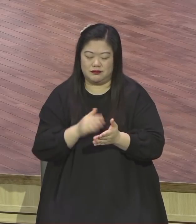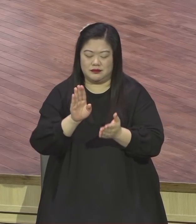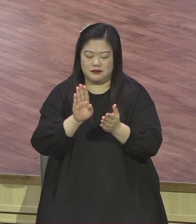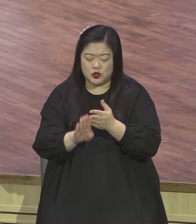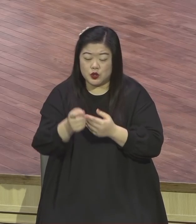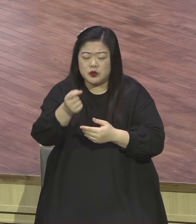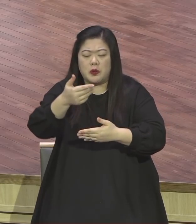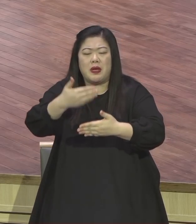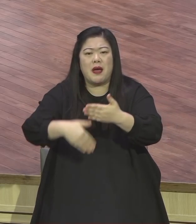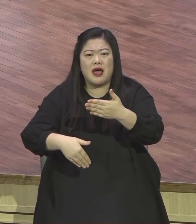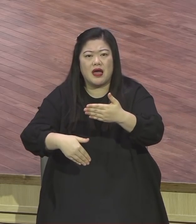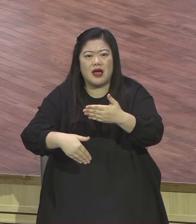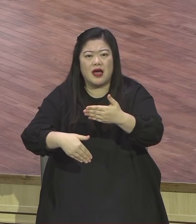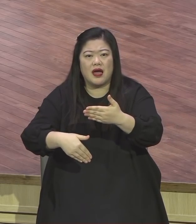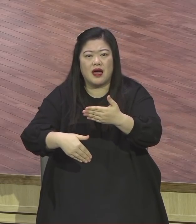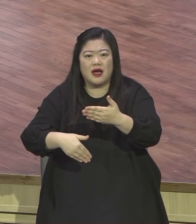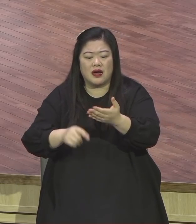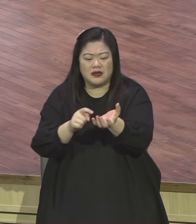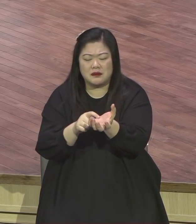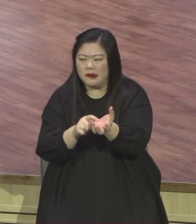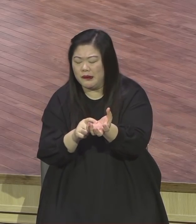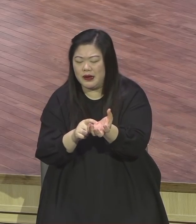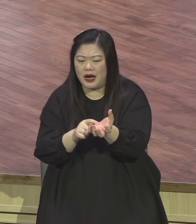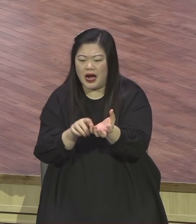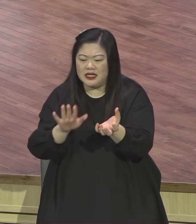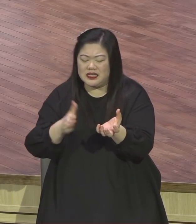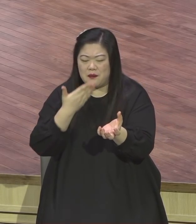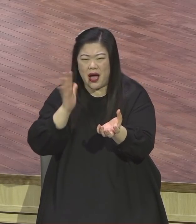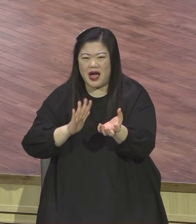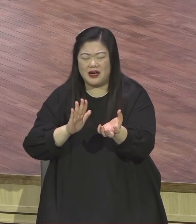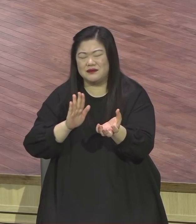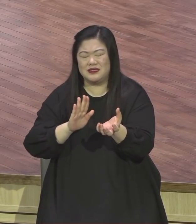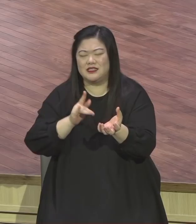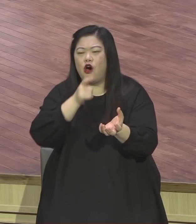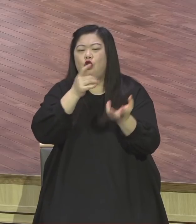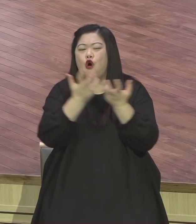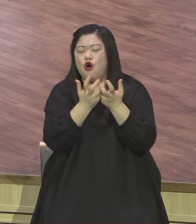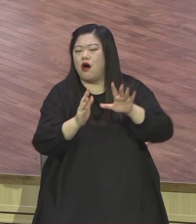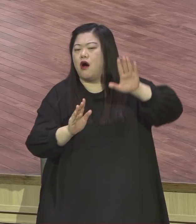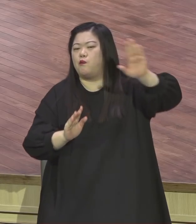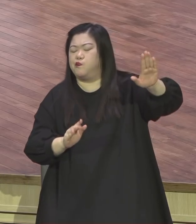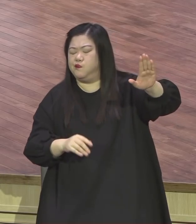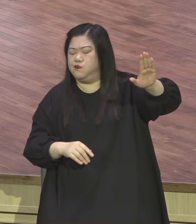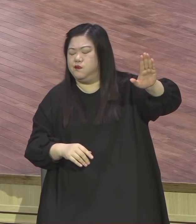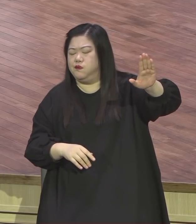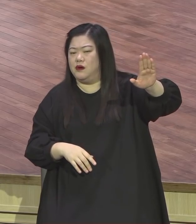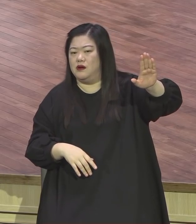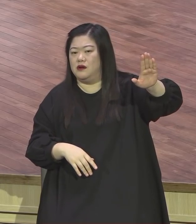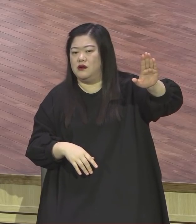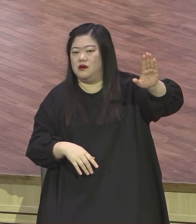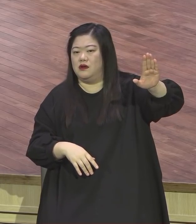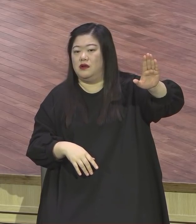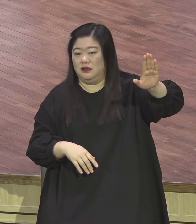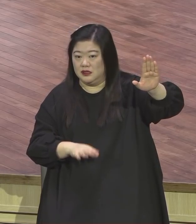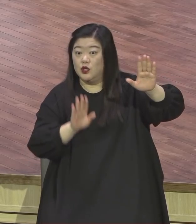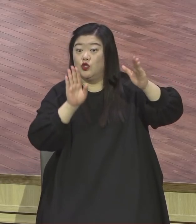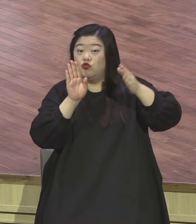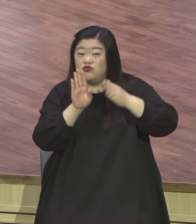넣어놓고 먹느냐 잊어버려 먹던 것도 넣어놓고 먹던 것도 넣어놓고 그래서 냉동실에 사이져만 가지요